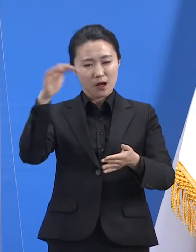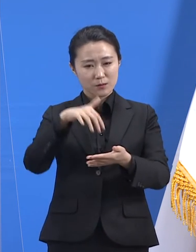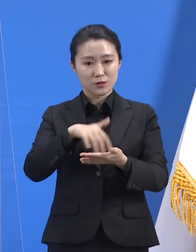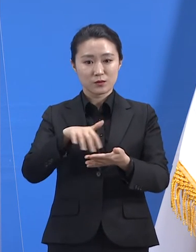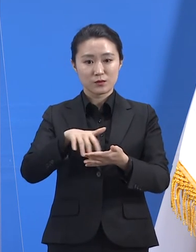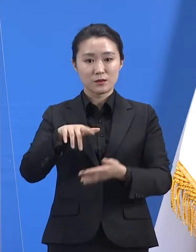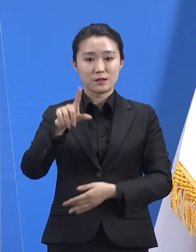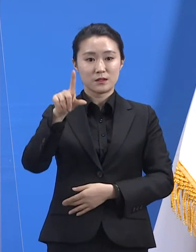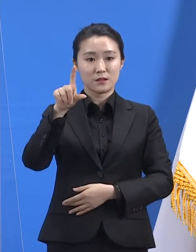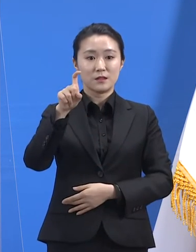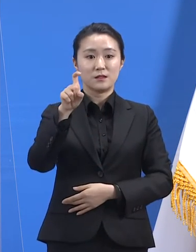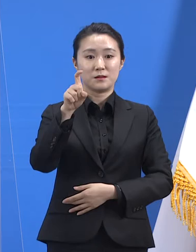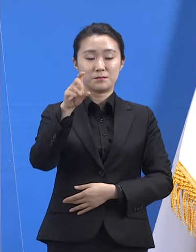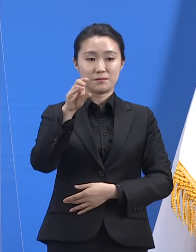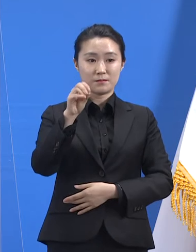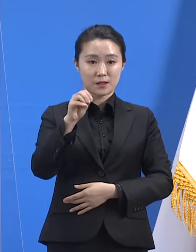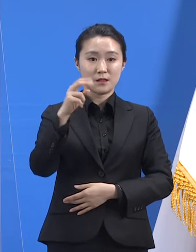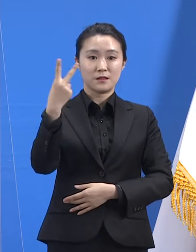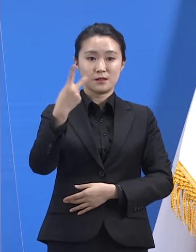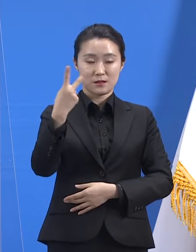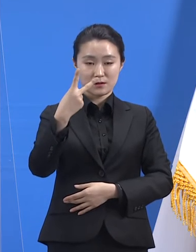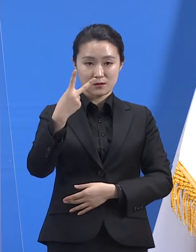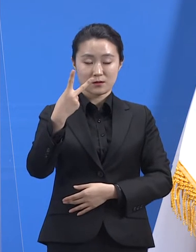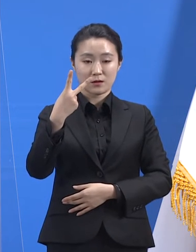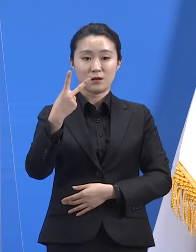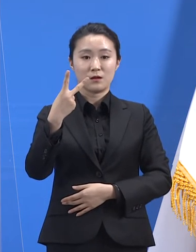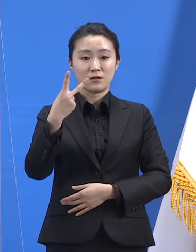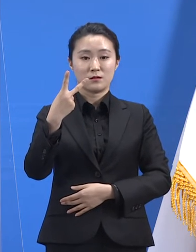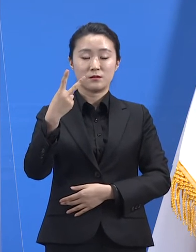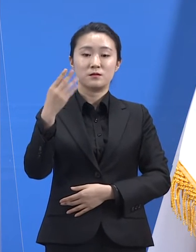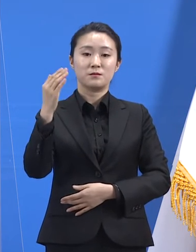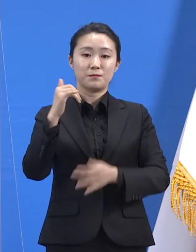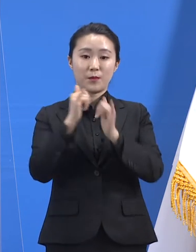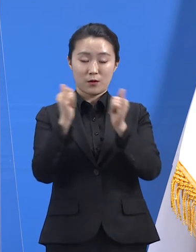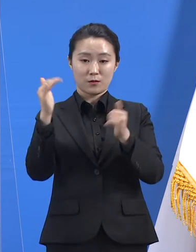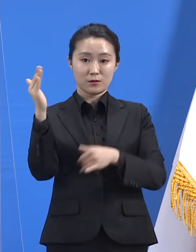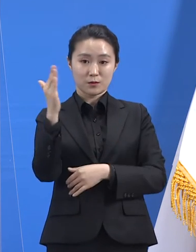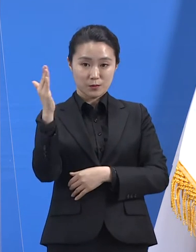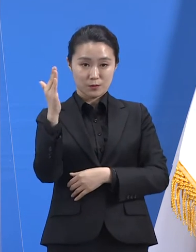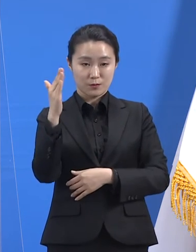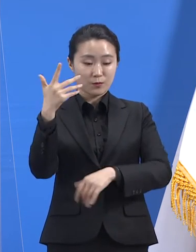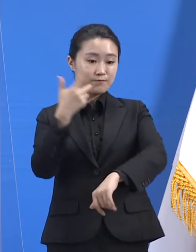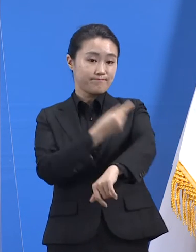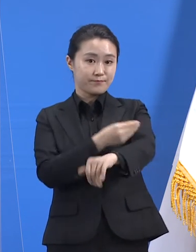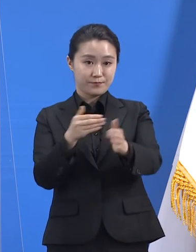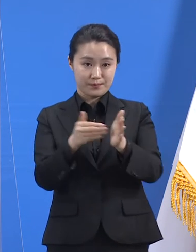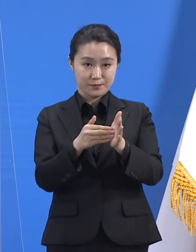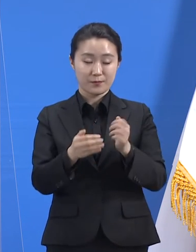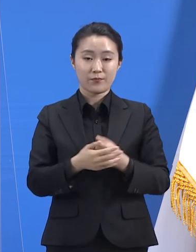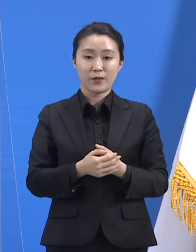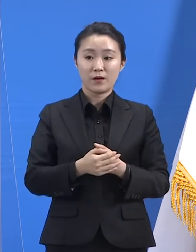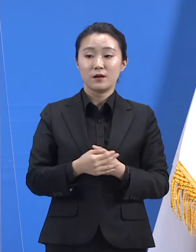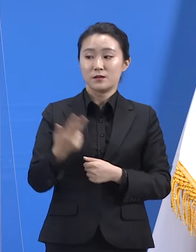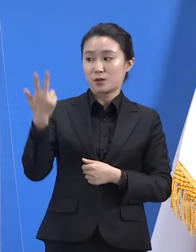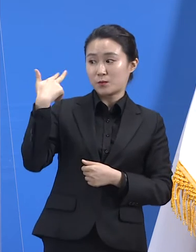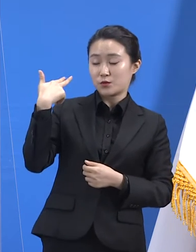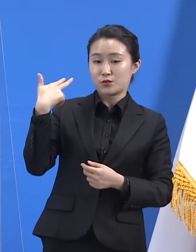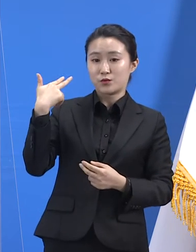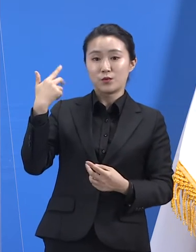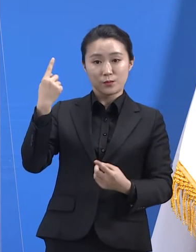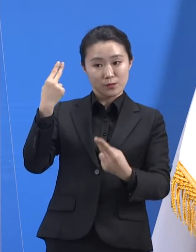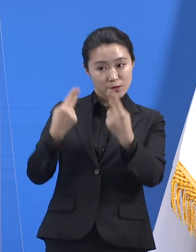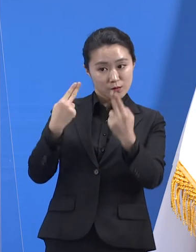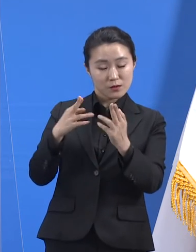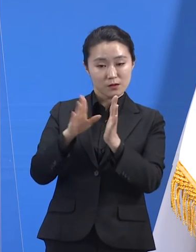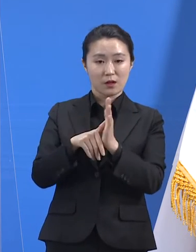2,698건이 접종되었습니다. 그 전주 대비하여 2배 가까이 증가한 양상을 보이고